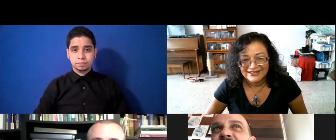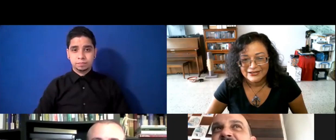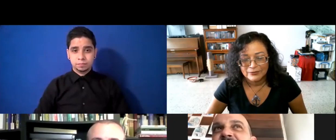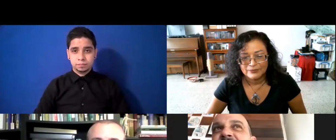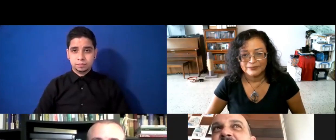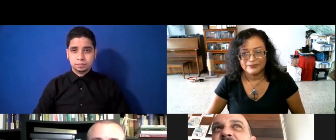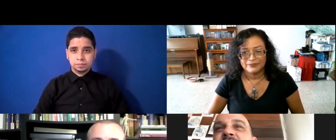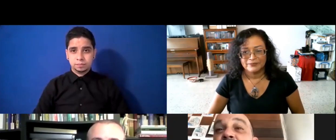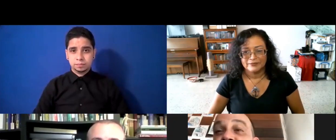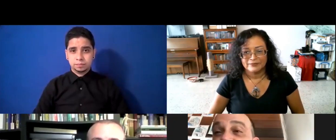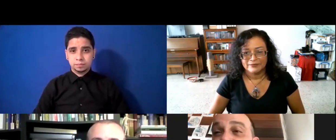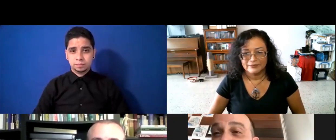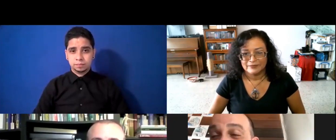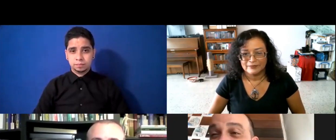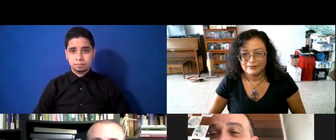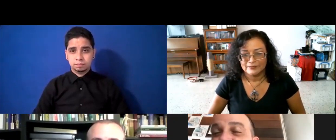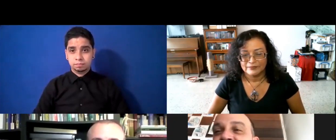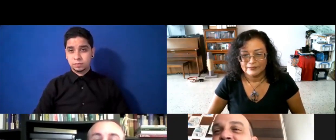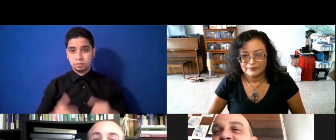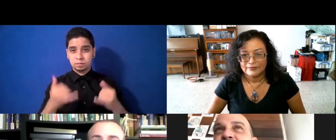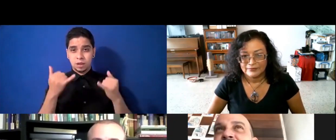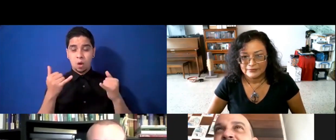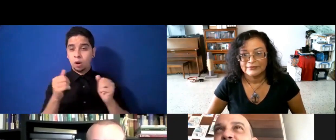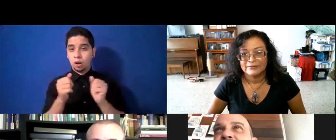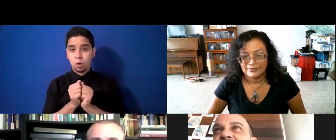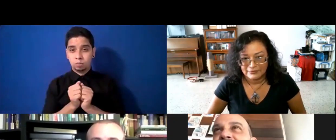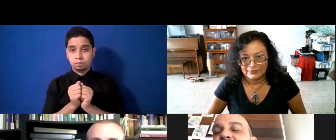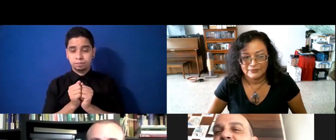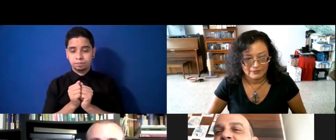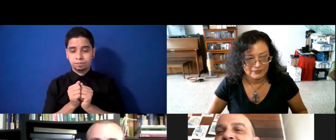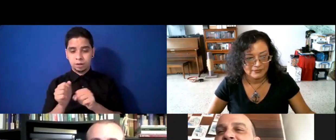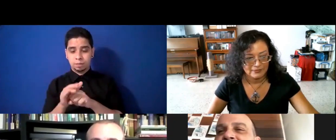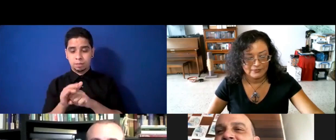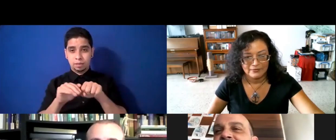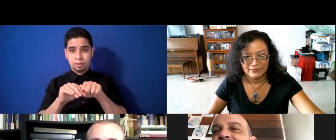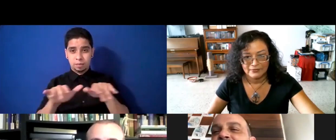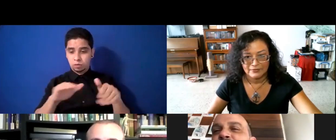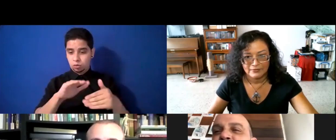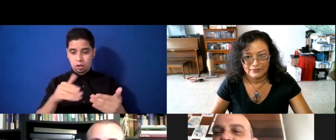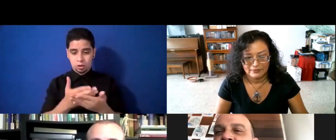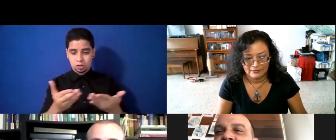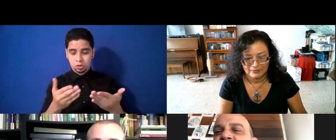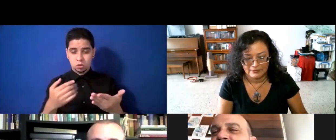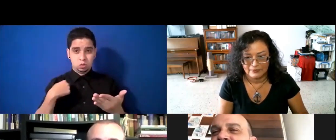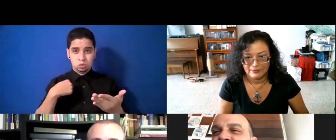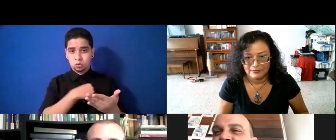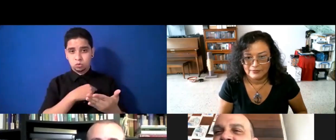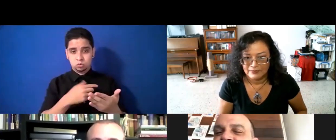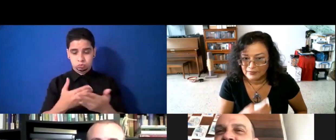Ahora, con la pandemia y con todo esto, pues, no solamente estábamos nuevos en el negocio, sino que ahora estamos